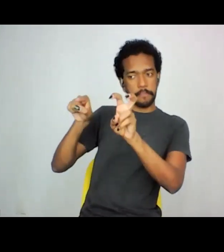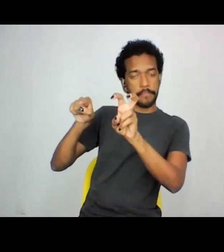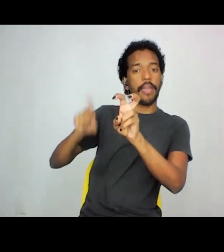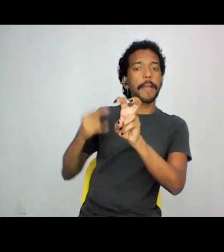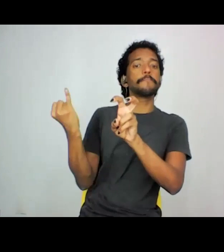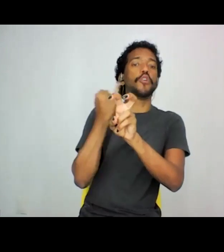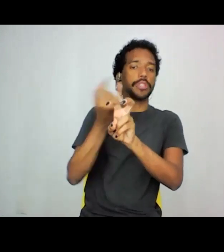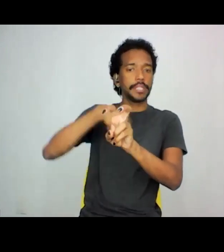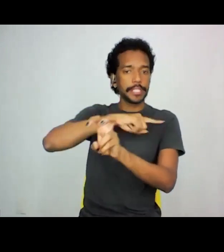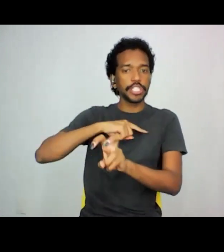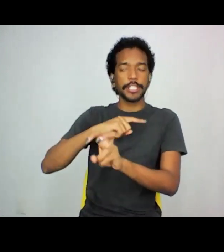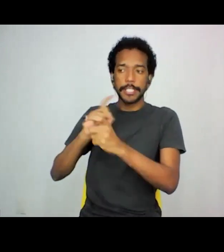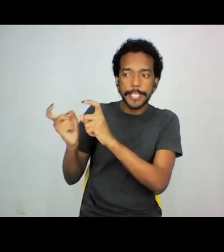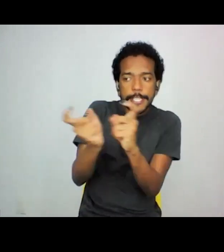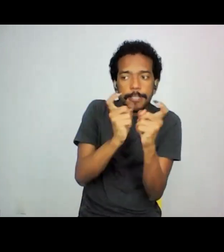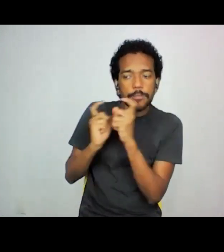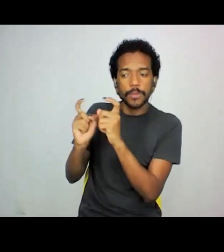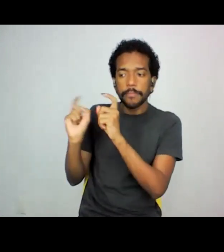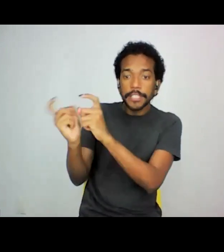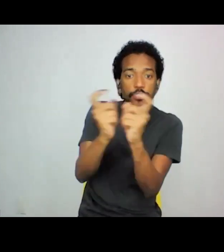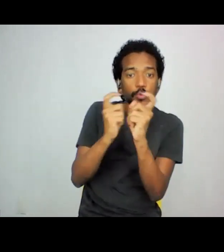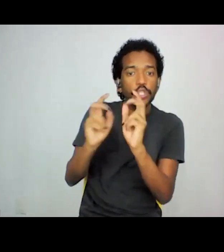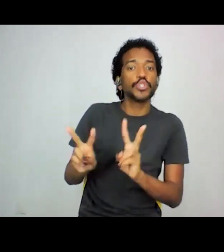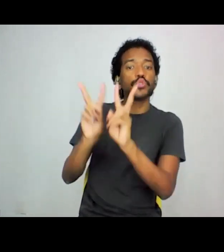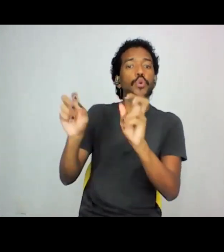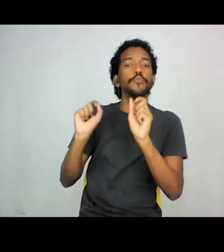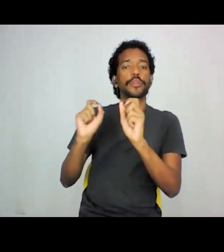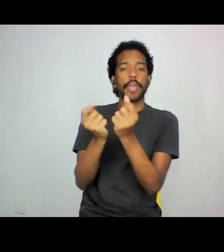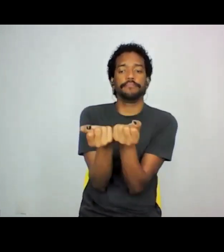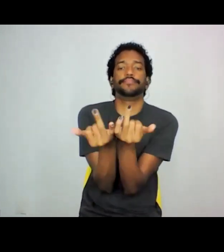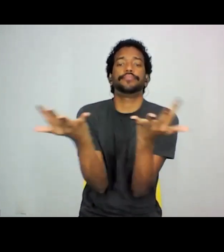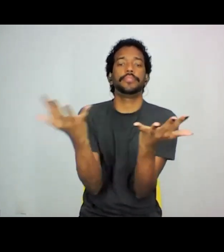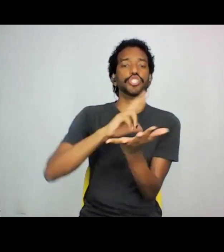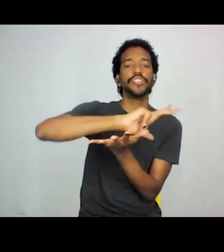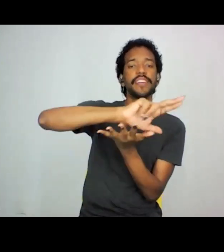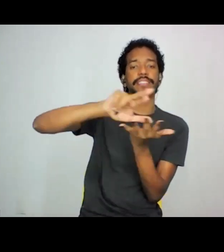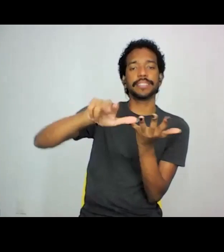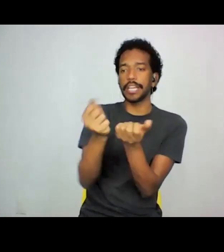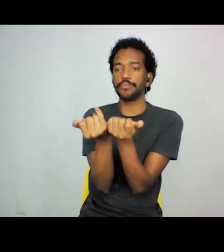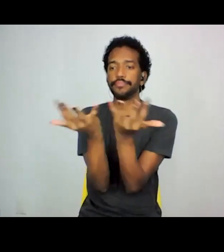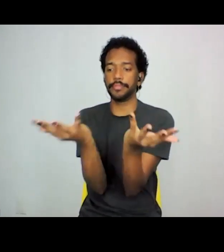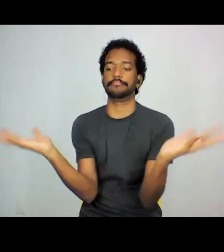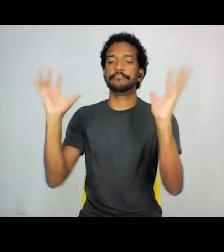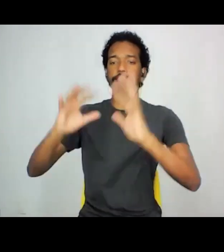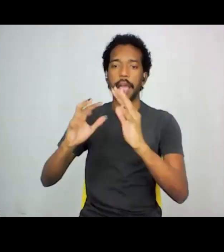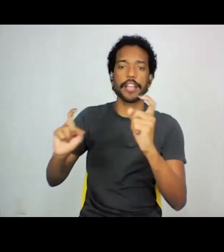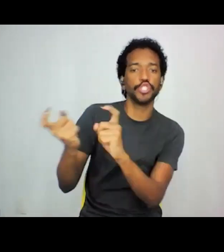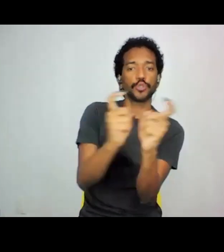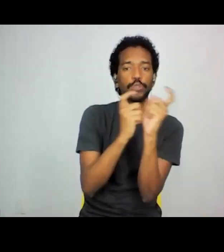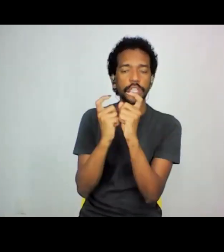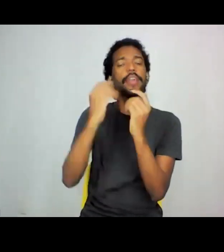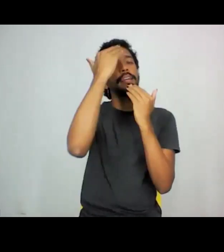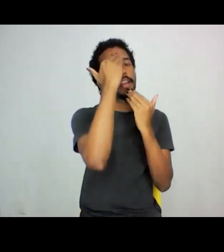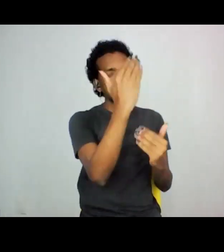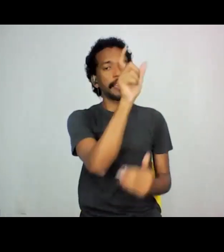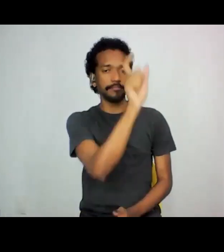discutir, e discutir na perspectiva da pluralidade, da diversidade. Então, agradeço o mestre Kazer, agradeço